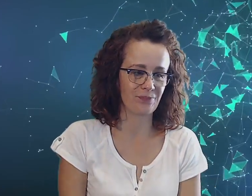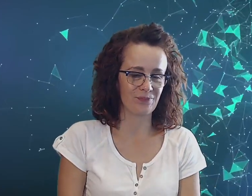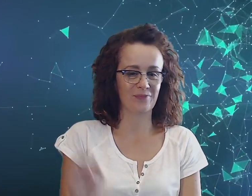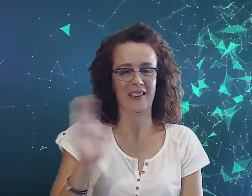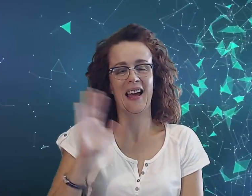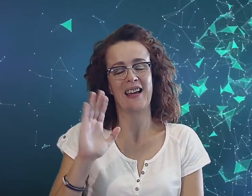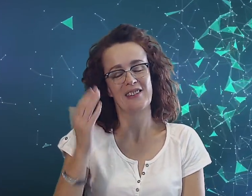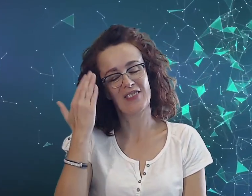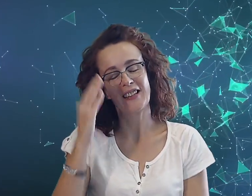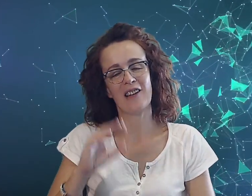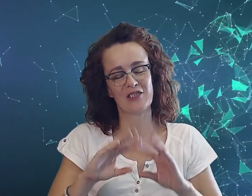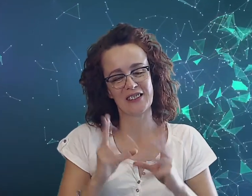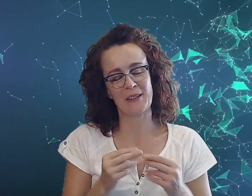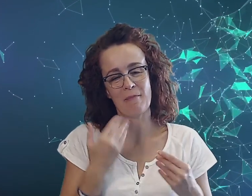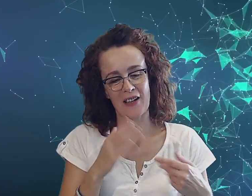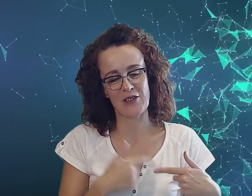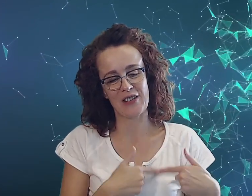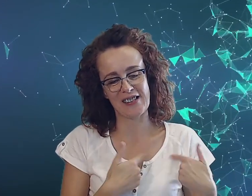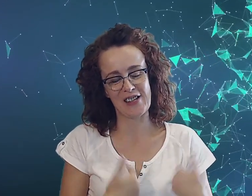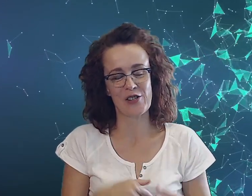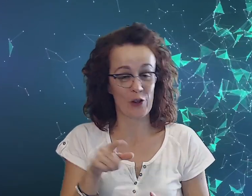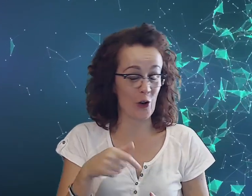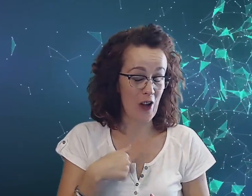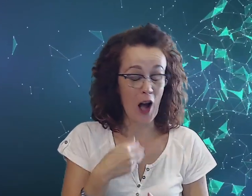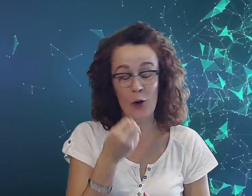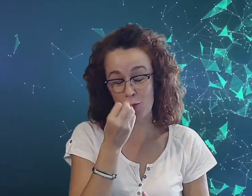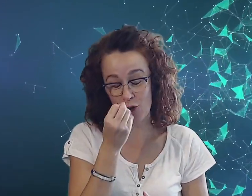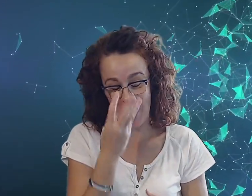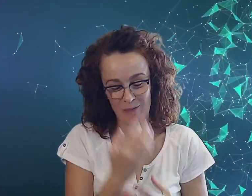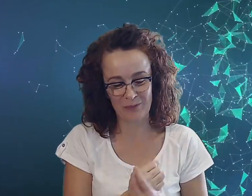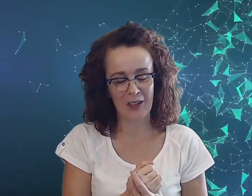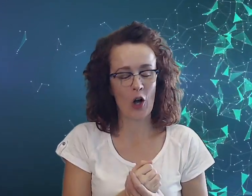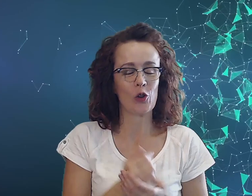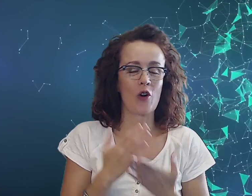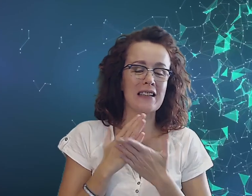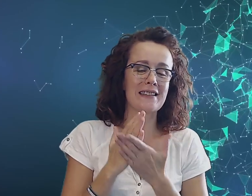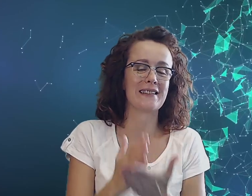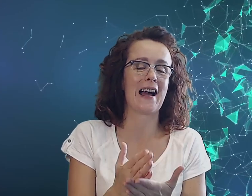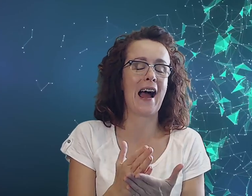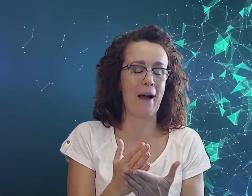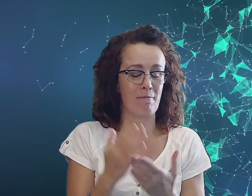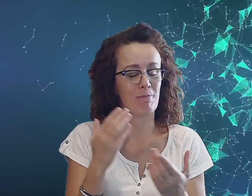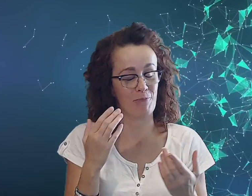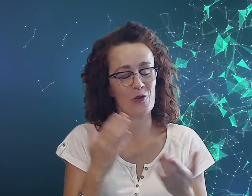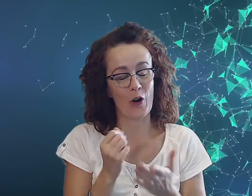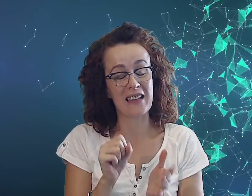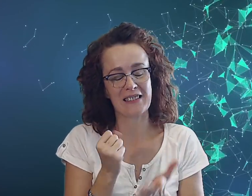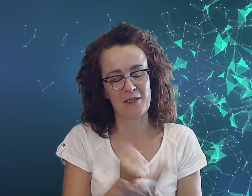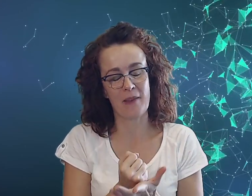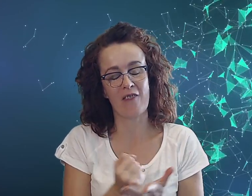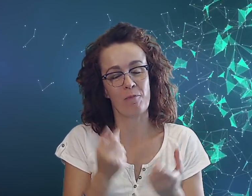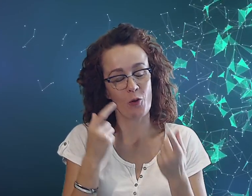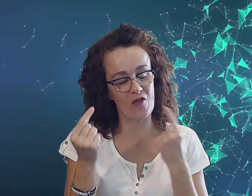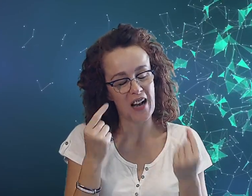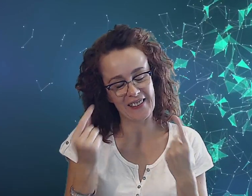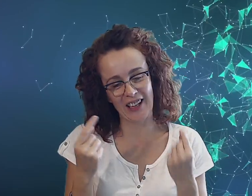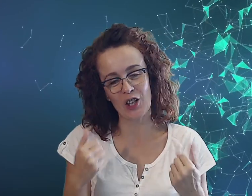Hej, witam wszystkim bardzo serdecznie. To ja, Róża. Doraszcza w profilacyjnych